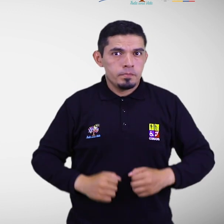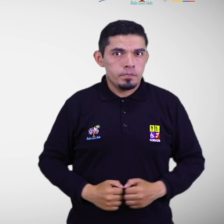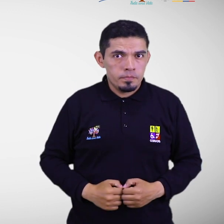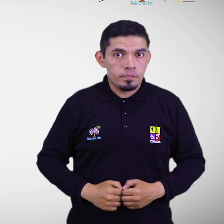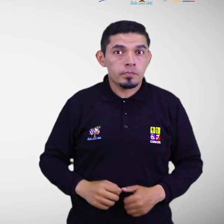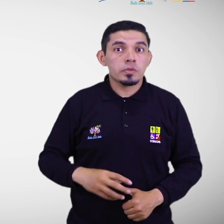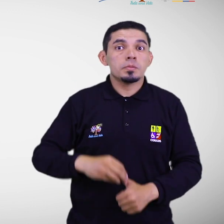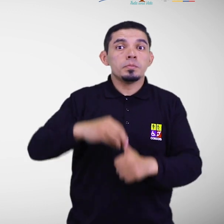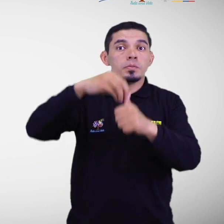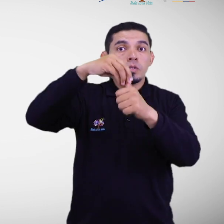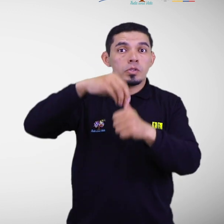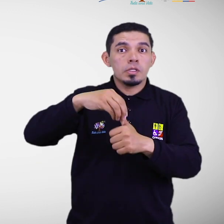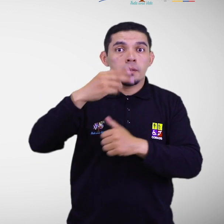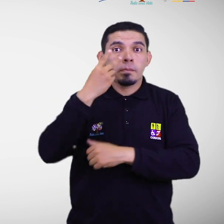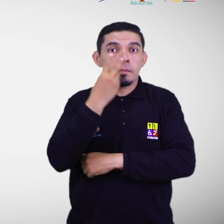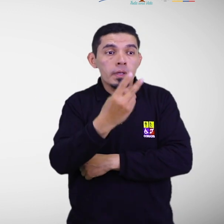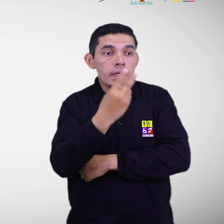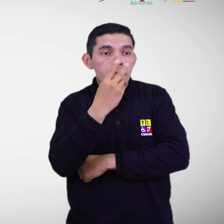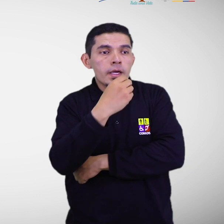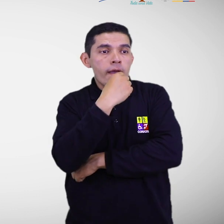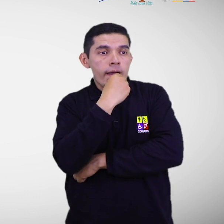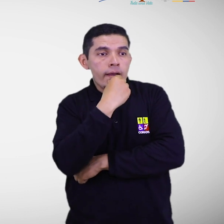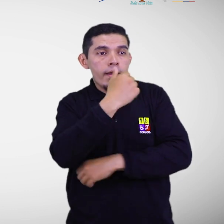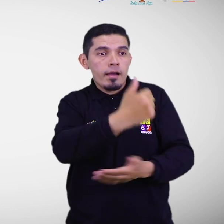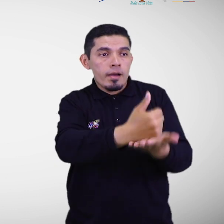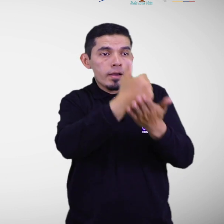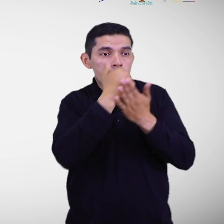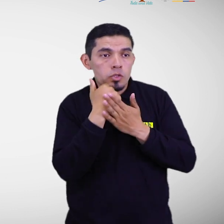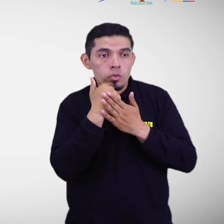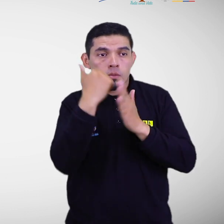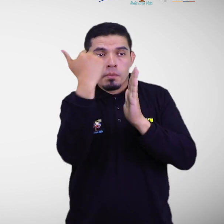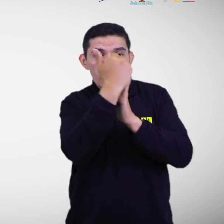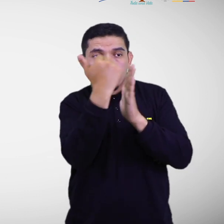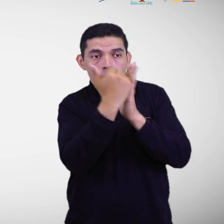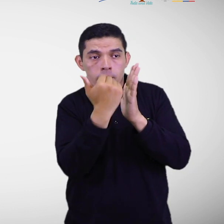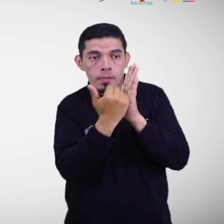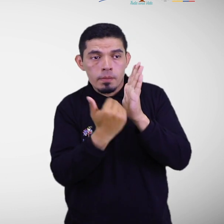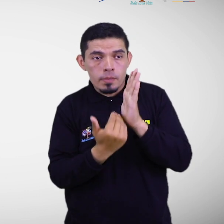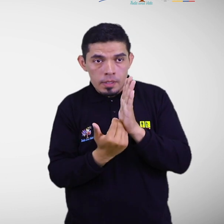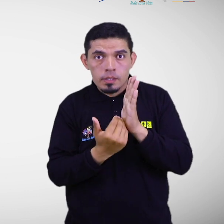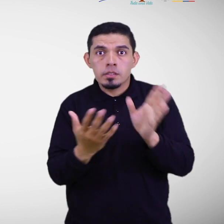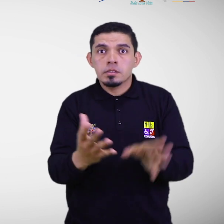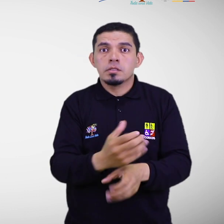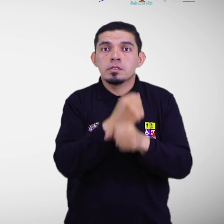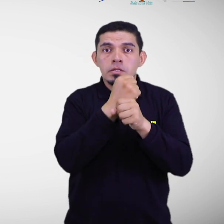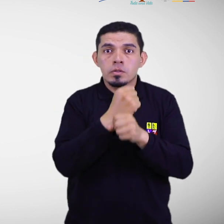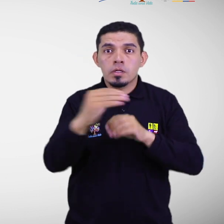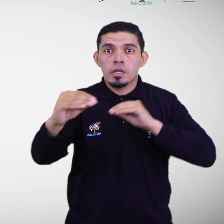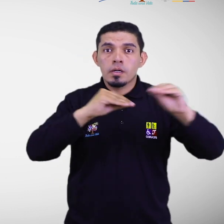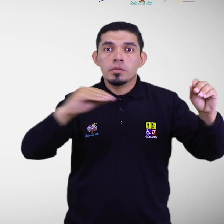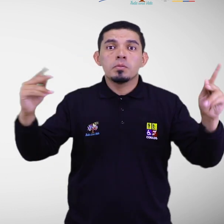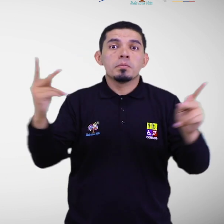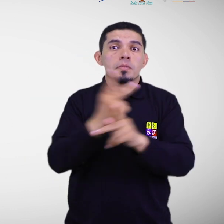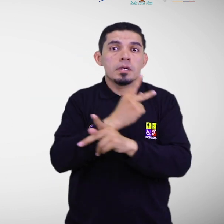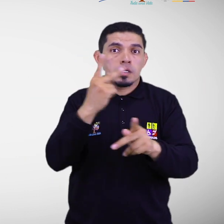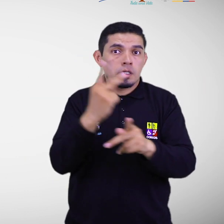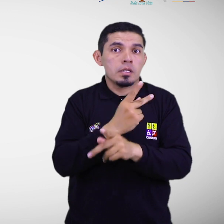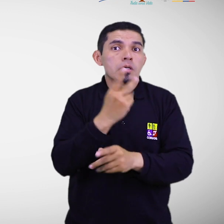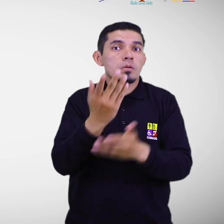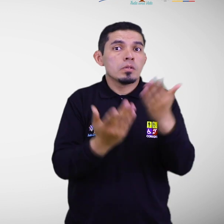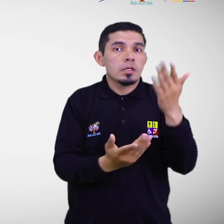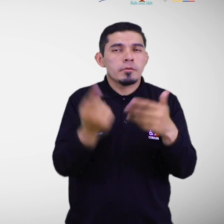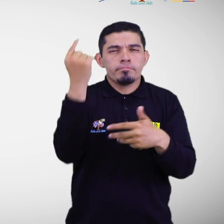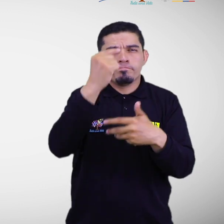observar los protocolos de respuesta y todo el sistema de seguridad y alerta por eventos peligrosos considerando varios escenarios de